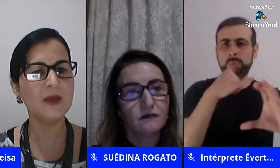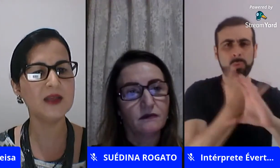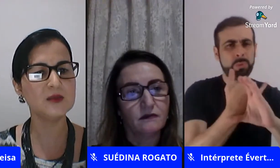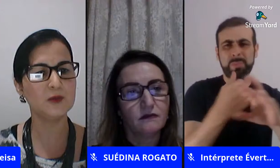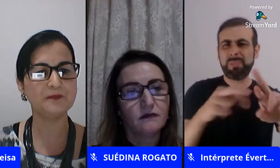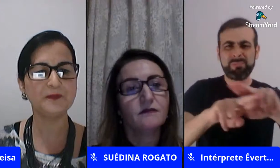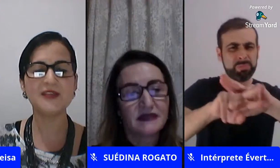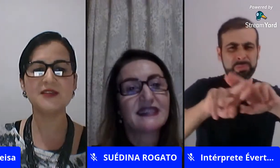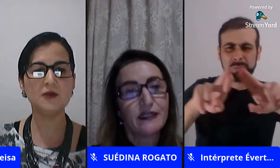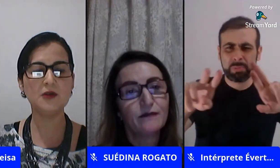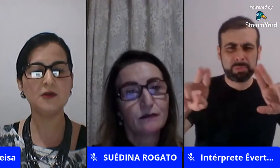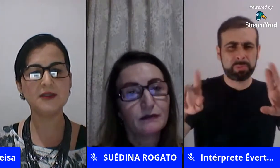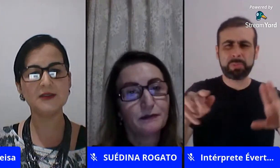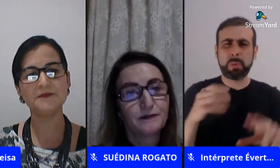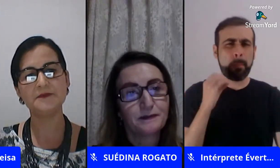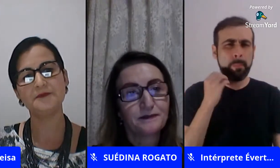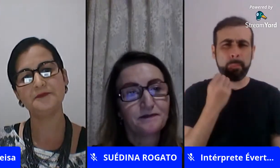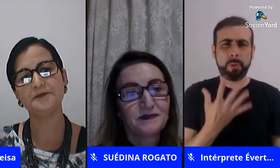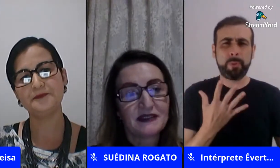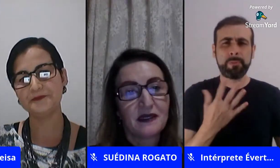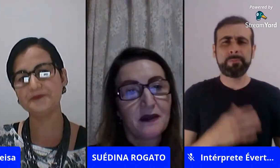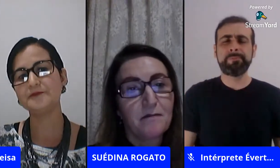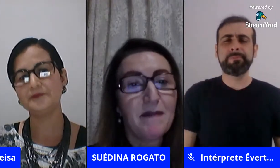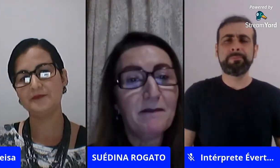dialogar mesmo nessas reuniões